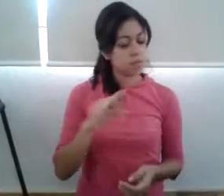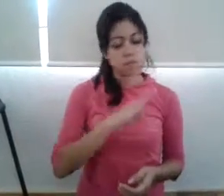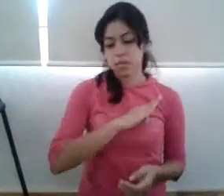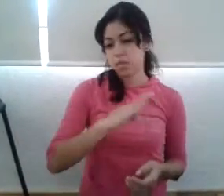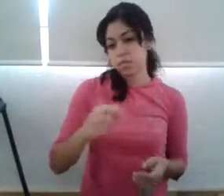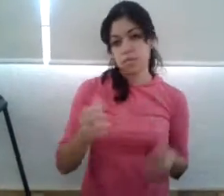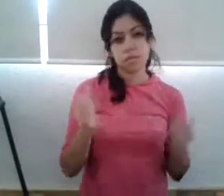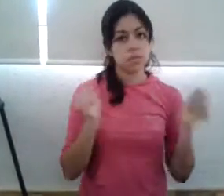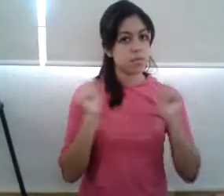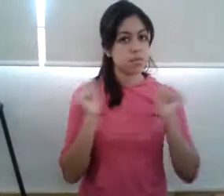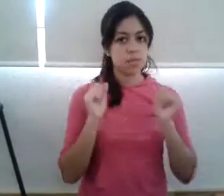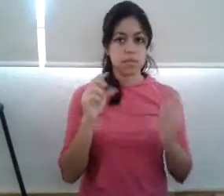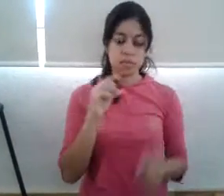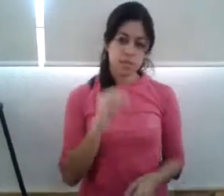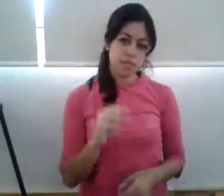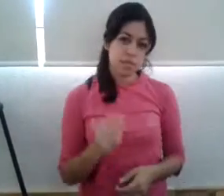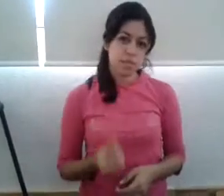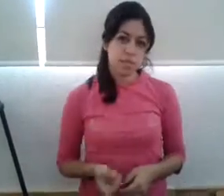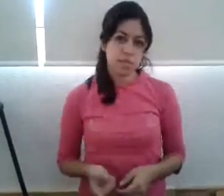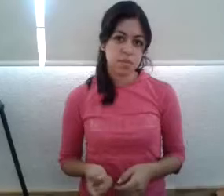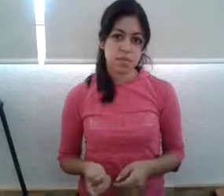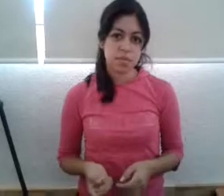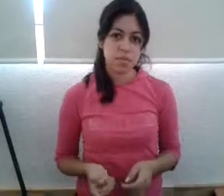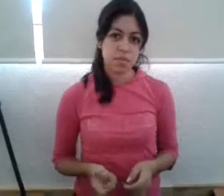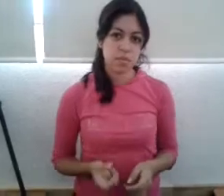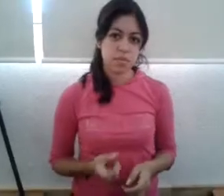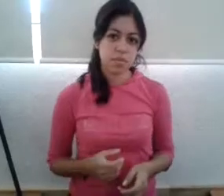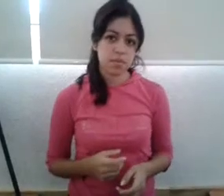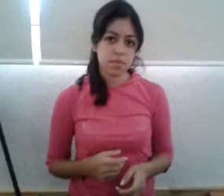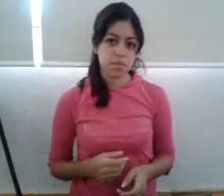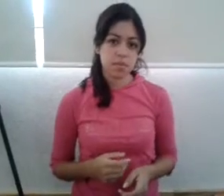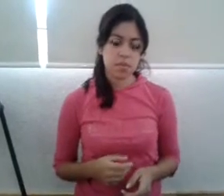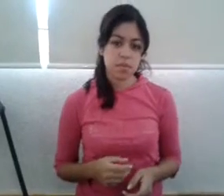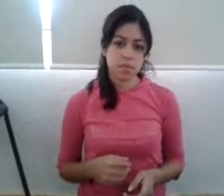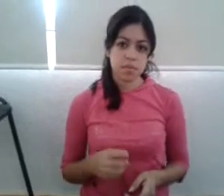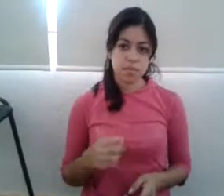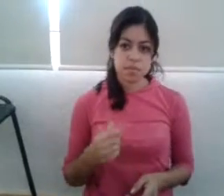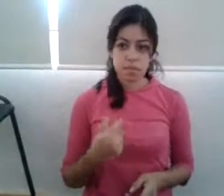poco, claro, yo poder,